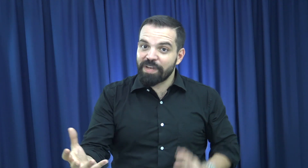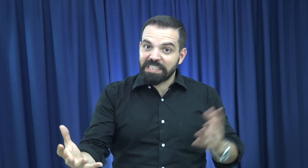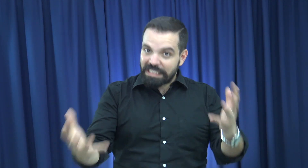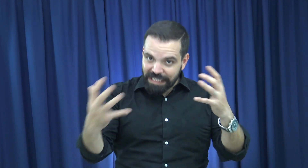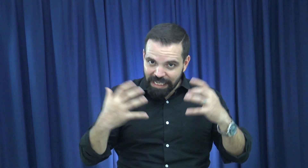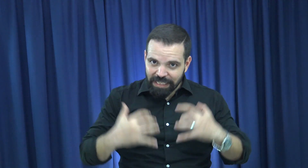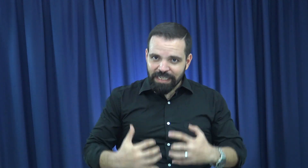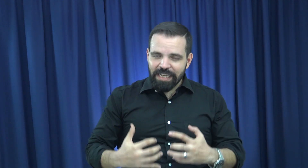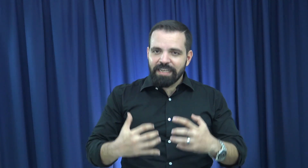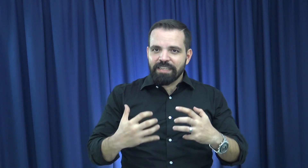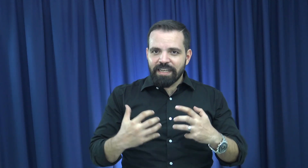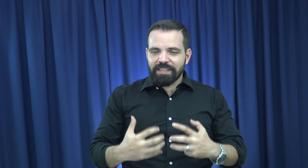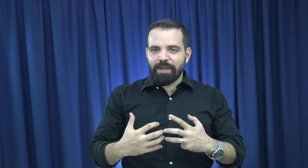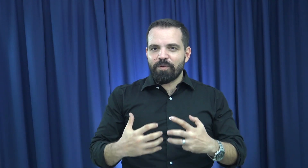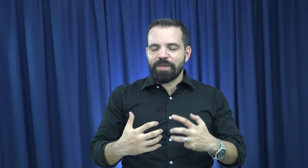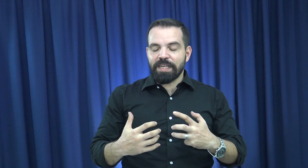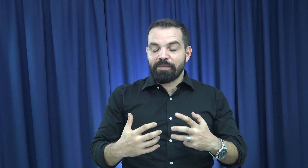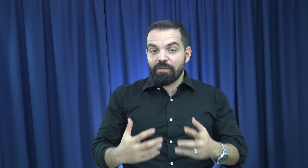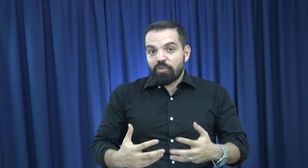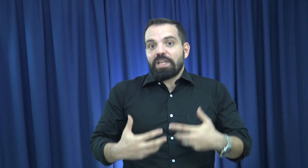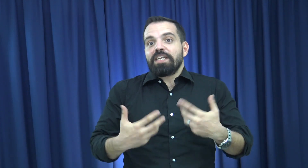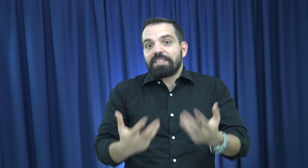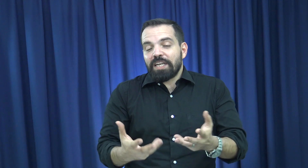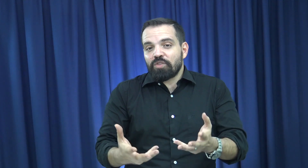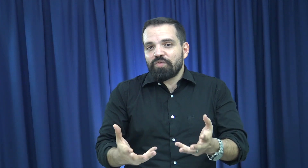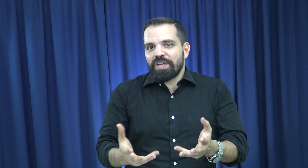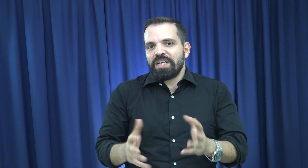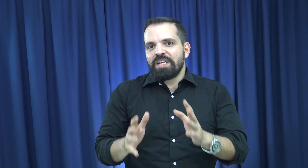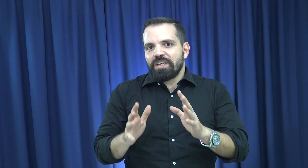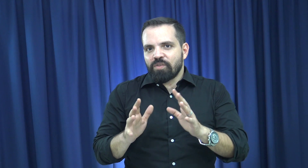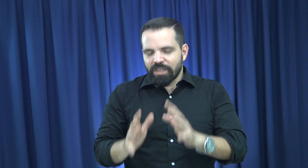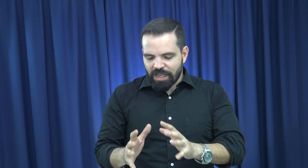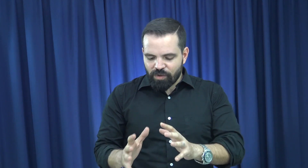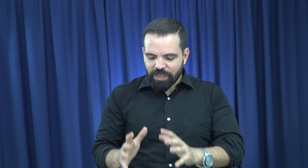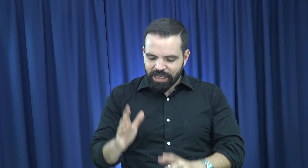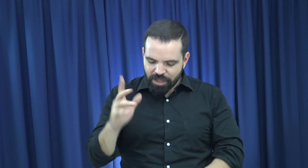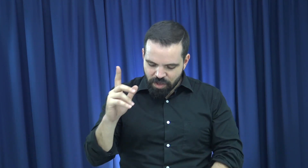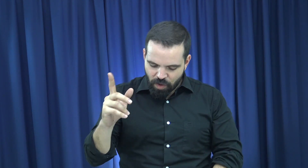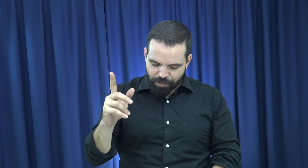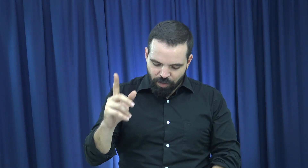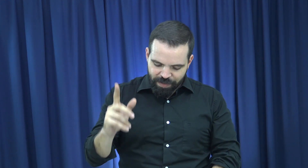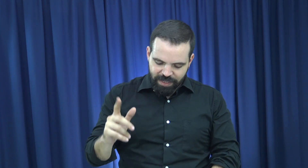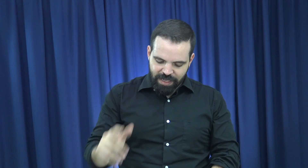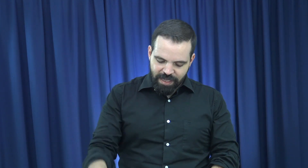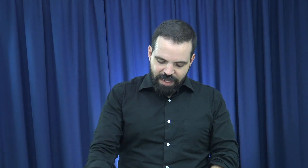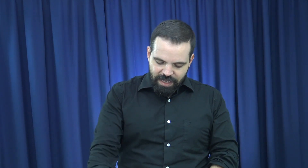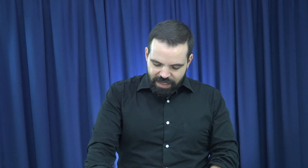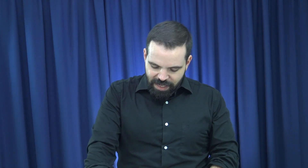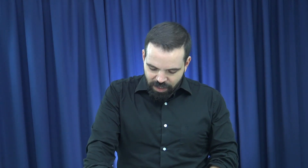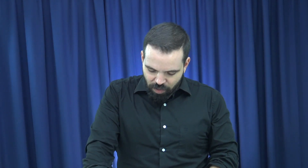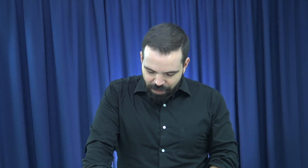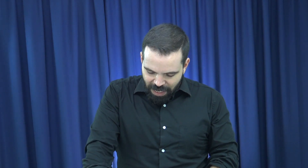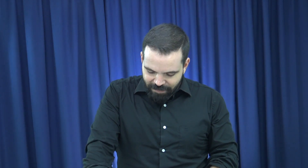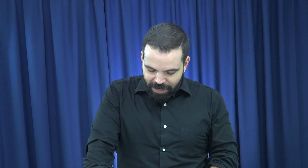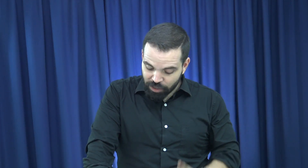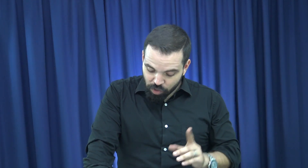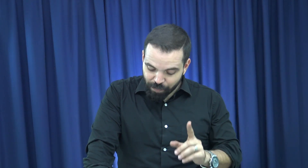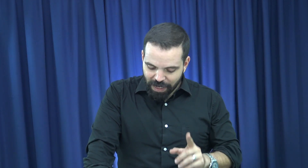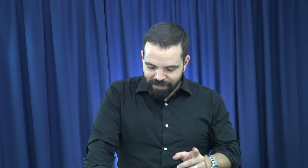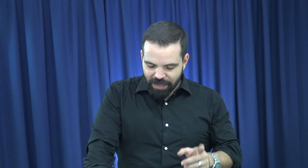vestir de estas promesas, que puedas fortalecer tu fe con estas cosas que Dios promete en tu palabra, en su palabra,